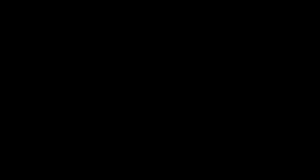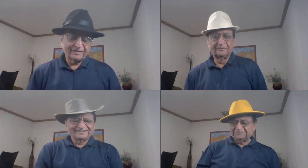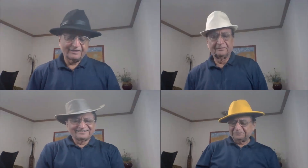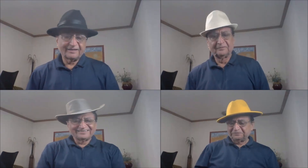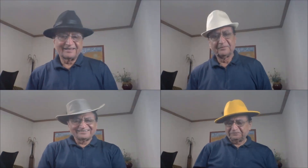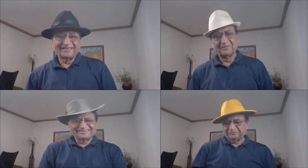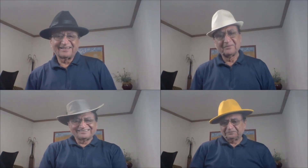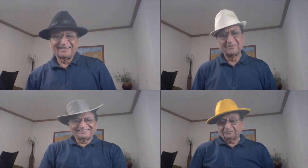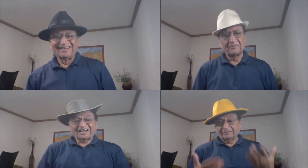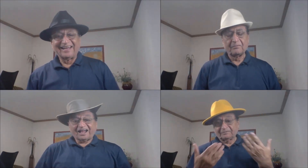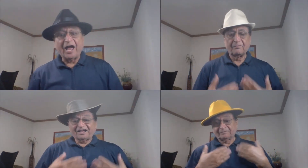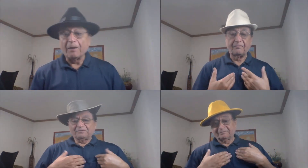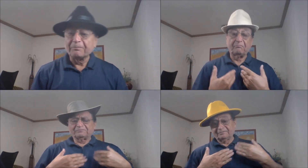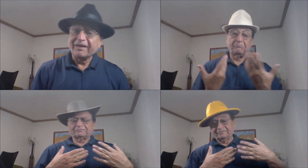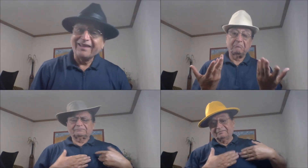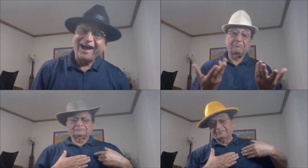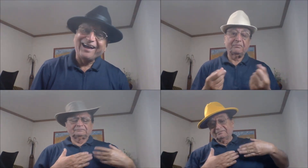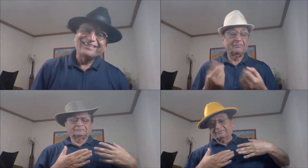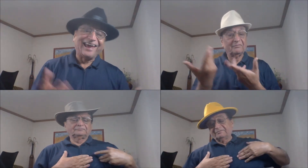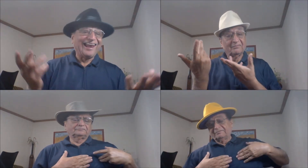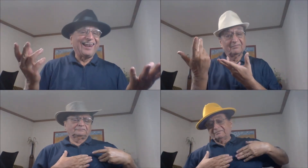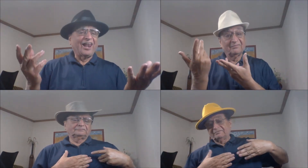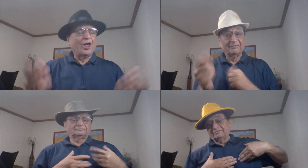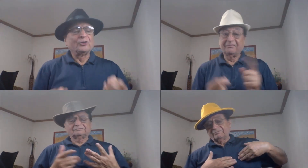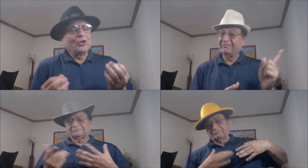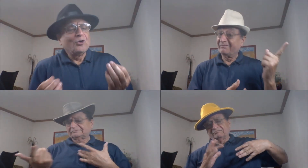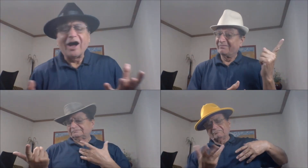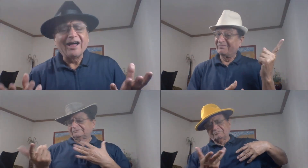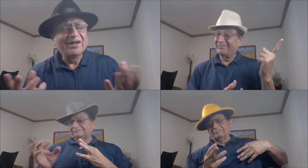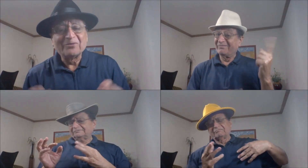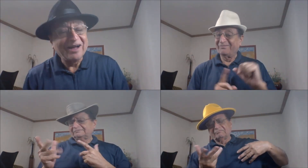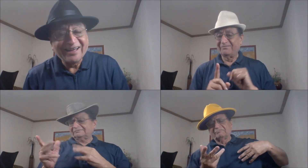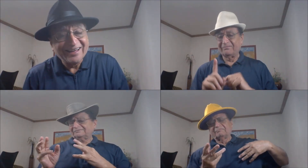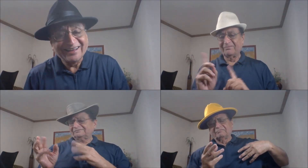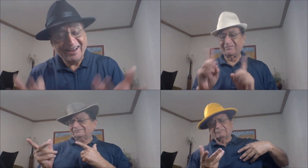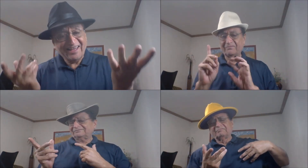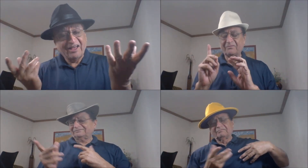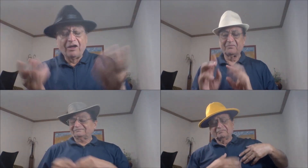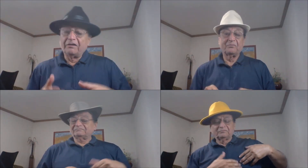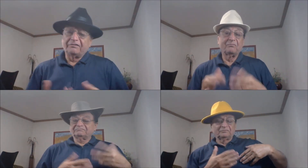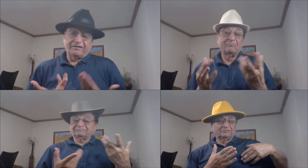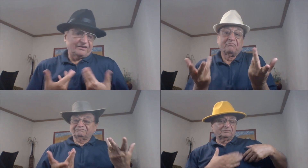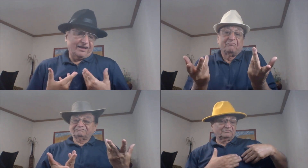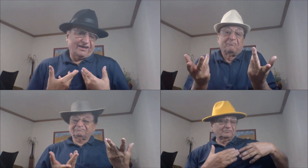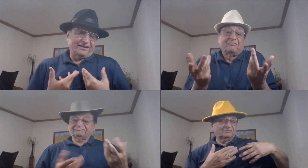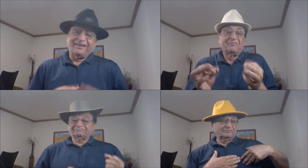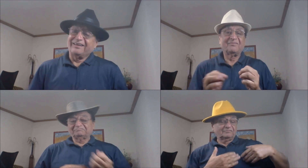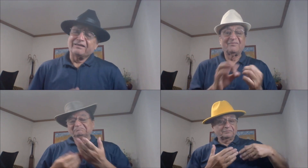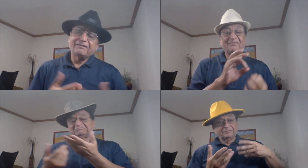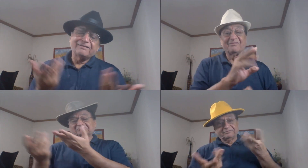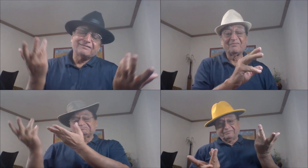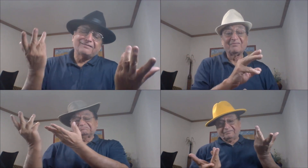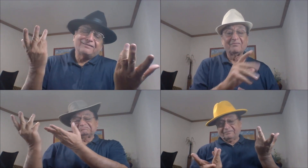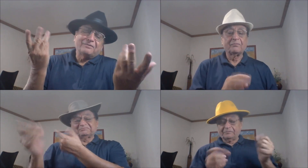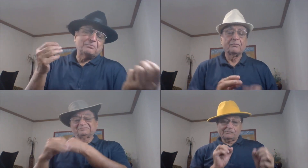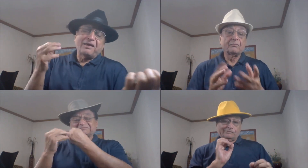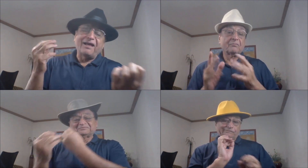है अपना रिल दुआ वारा ना जाने किस पे